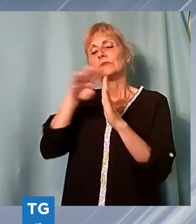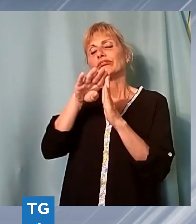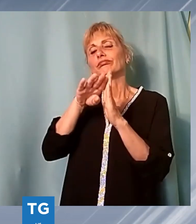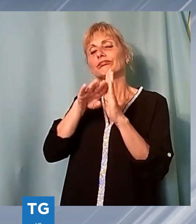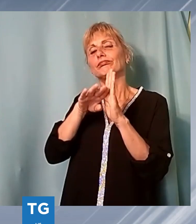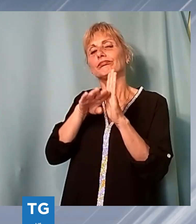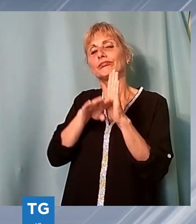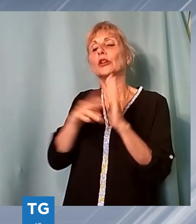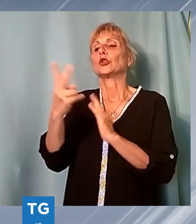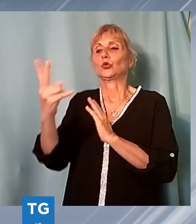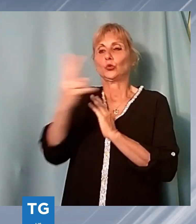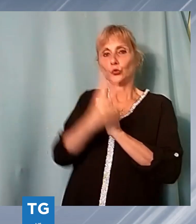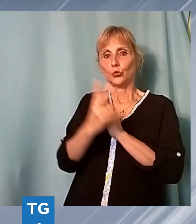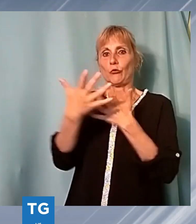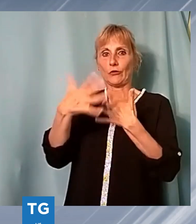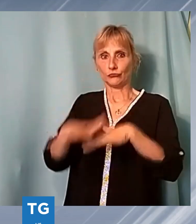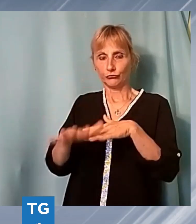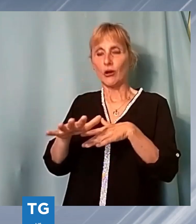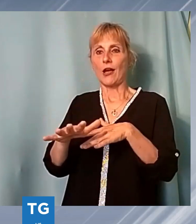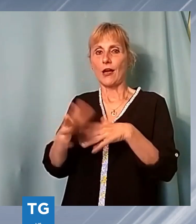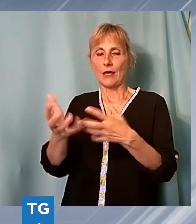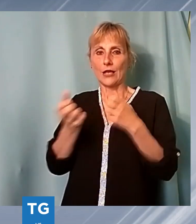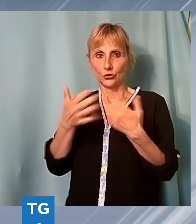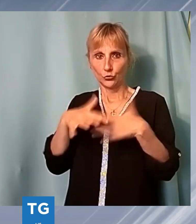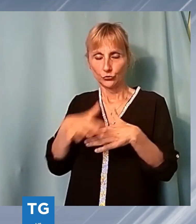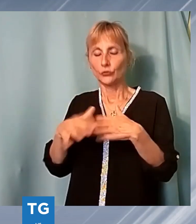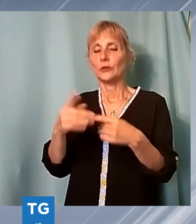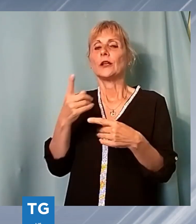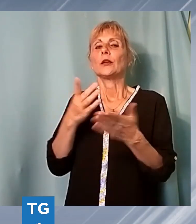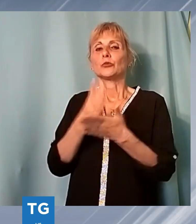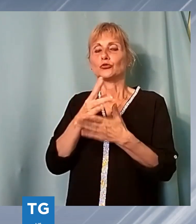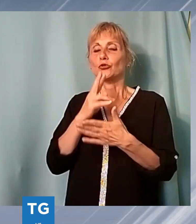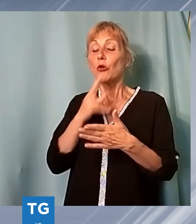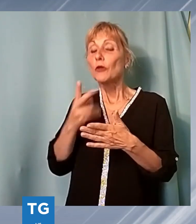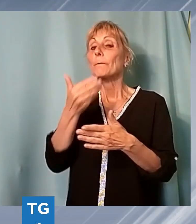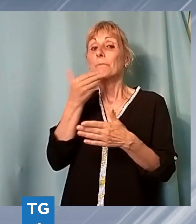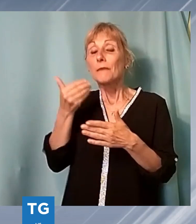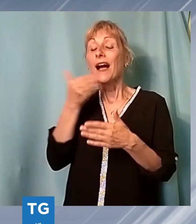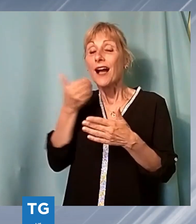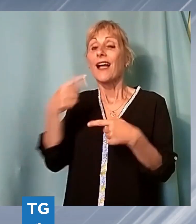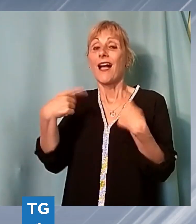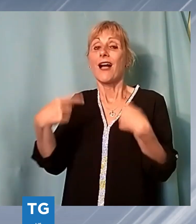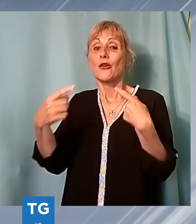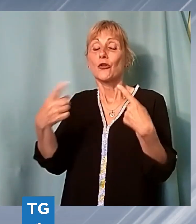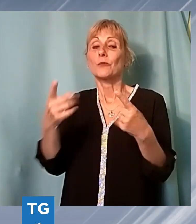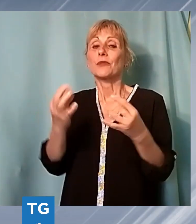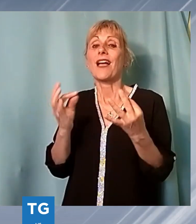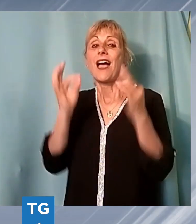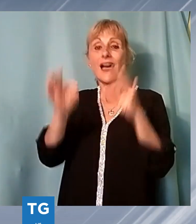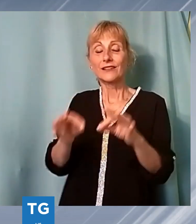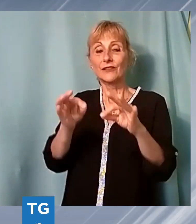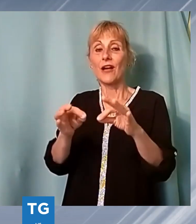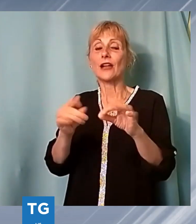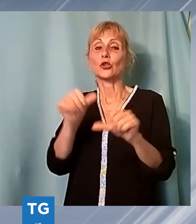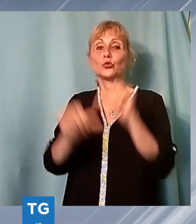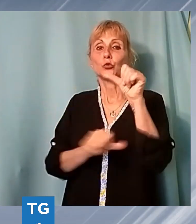già inserite a pronto soccorso di Lucca, ma ne mancano ancora diversi per arrivare a un organico, non dico completo, ma